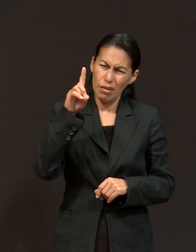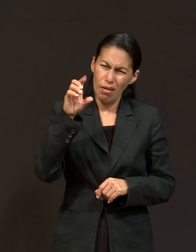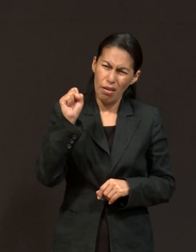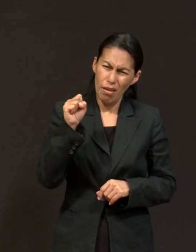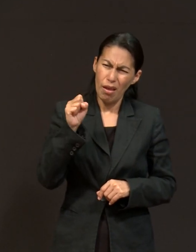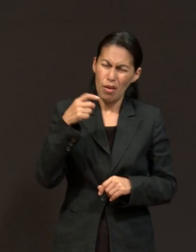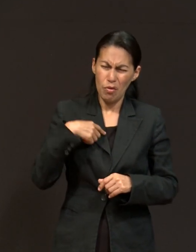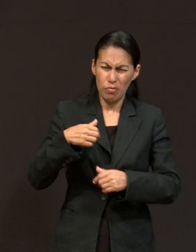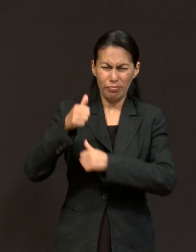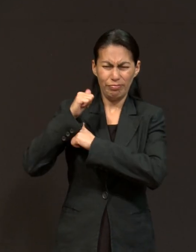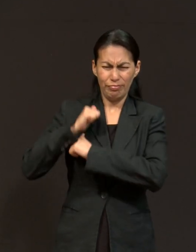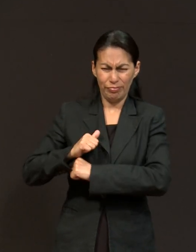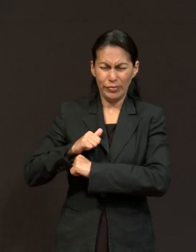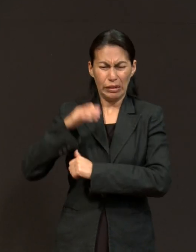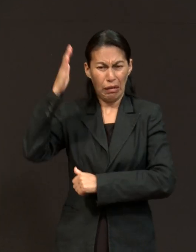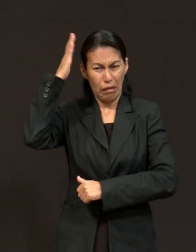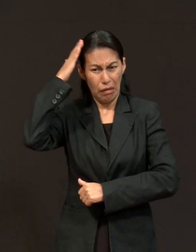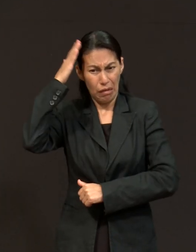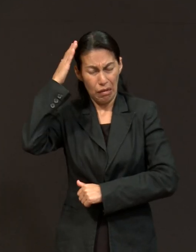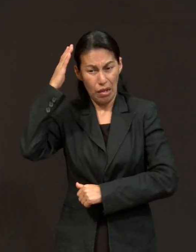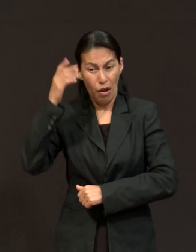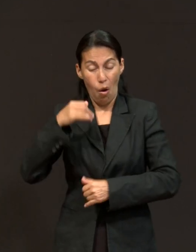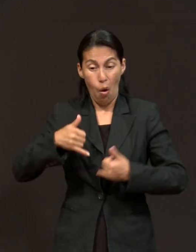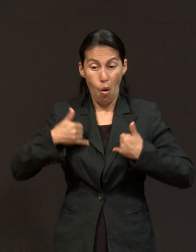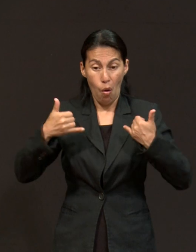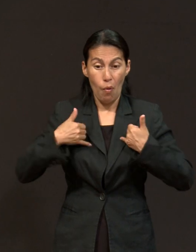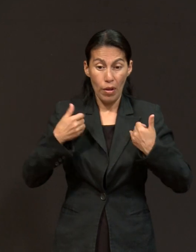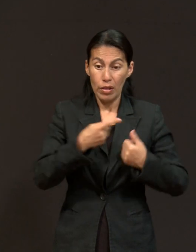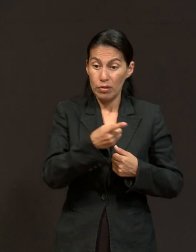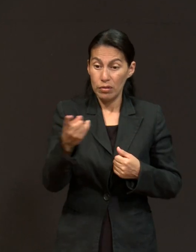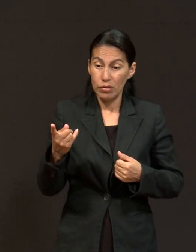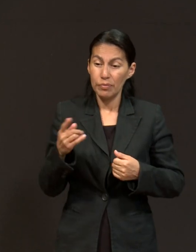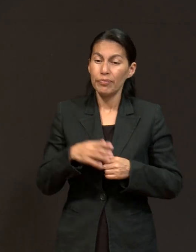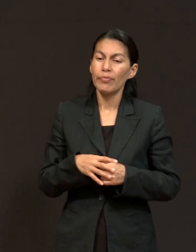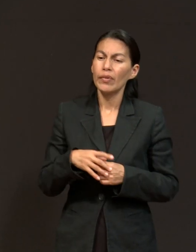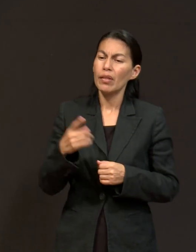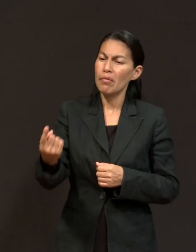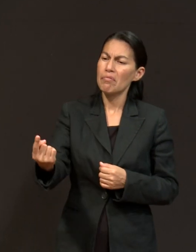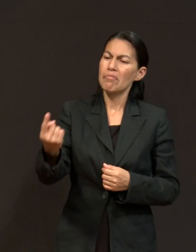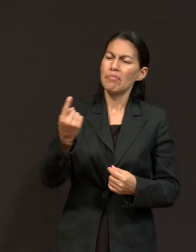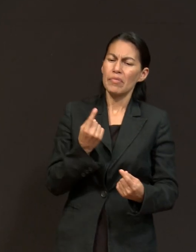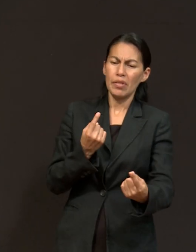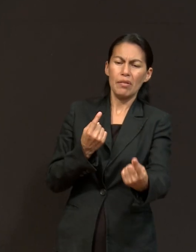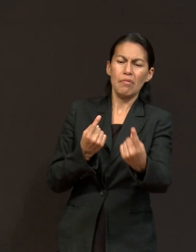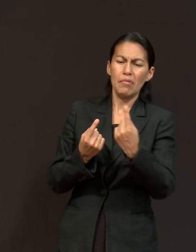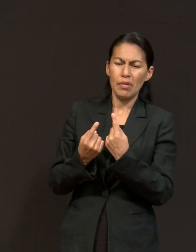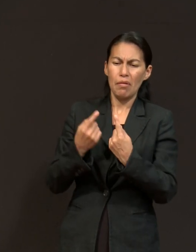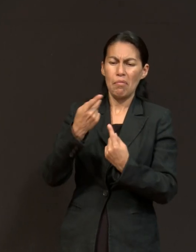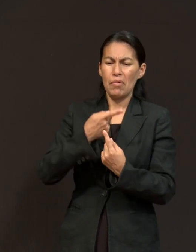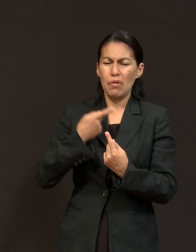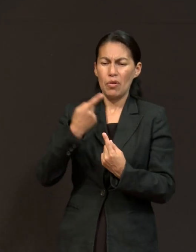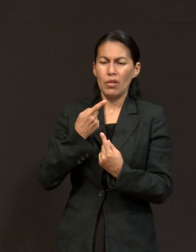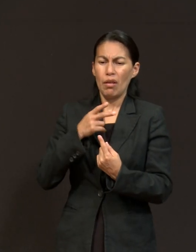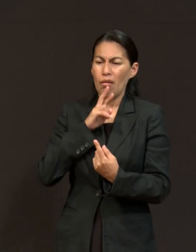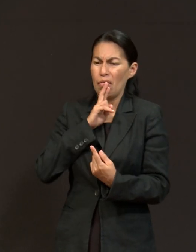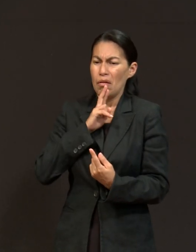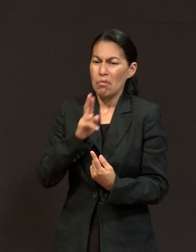Si ellos vienen a mí por respuestas, ¿de quién es el que está junto a mí para poder yo saber que son